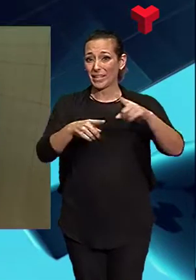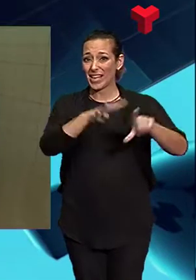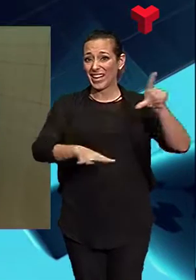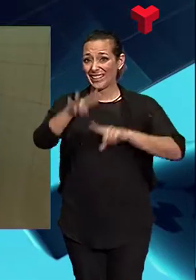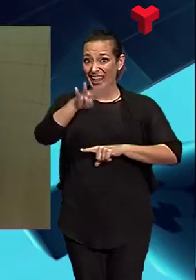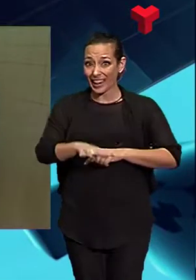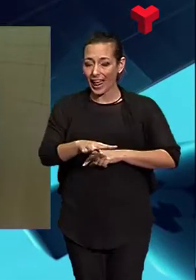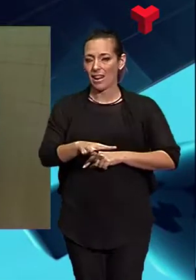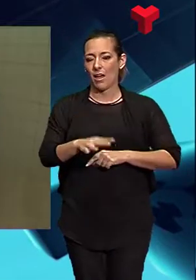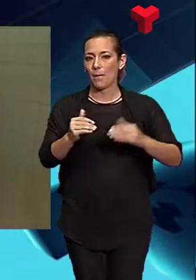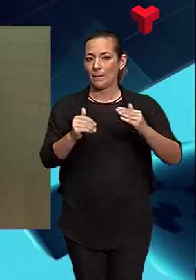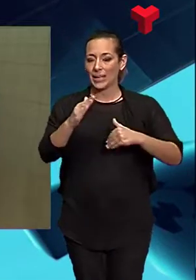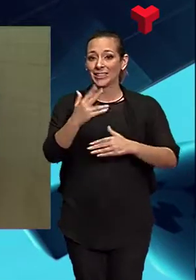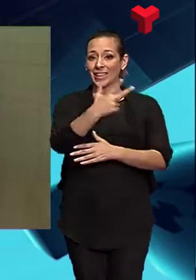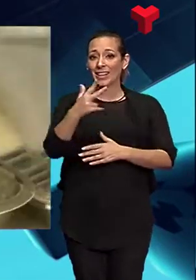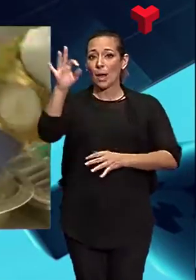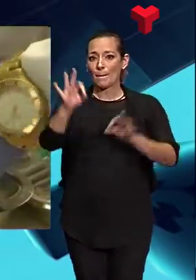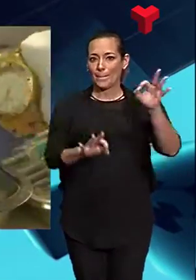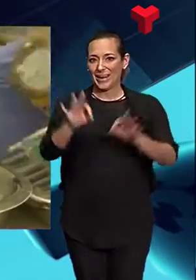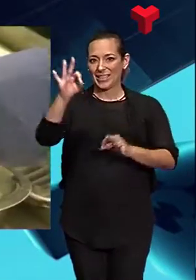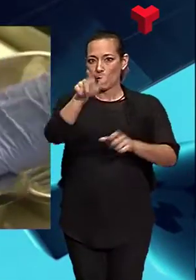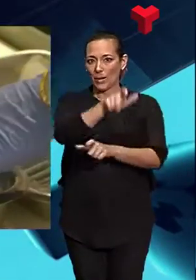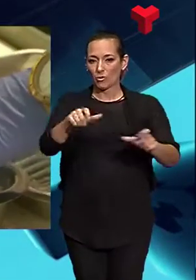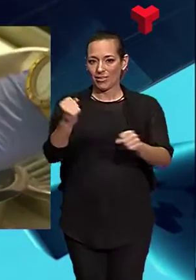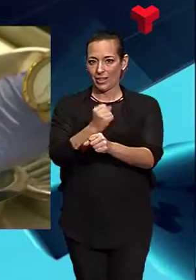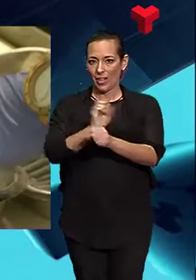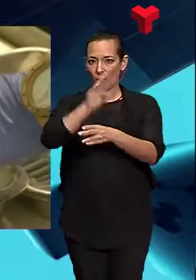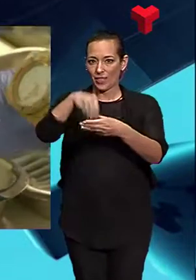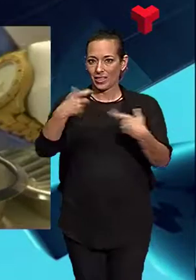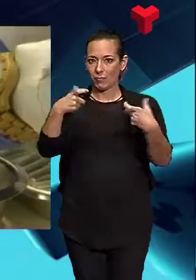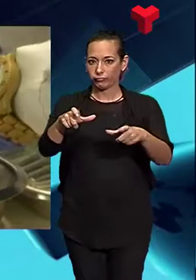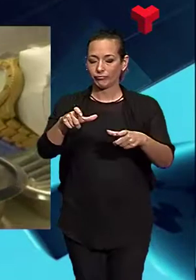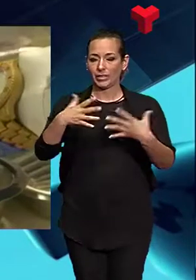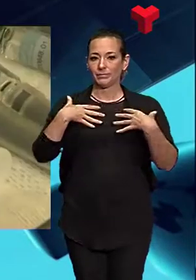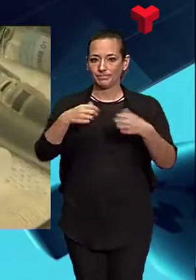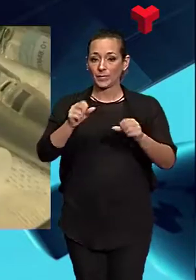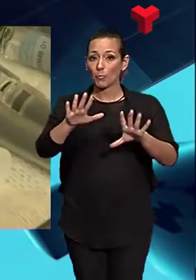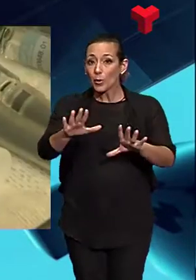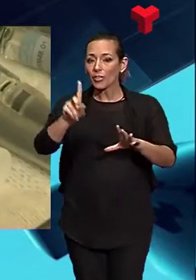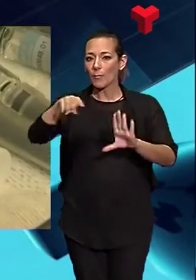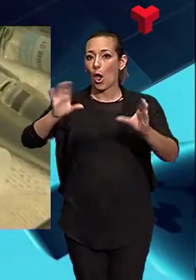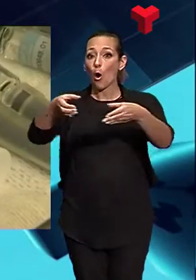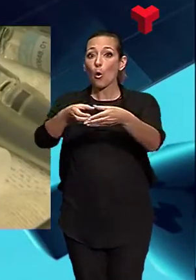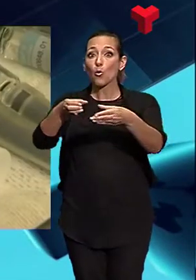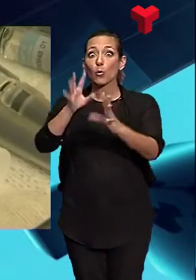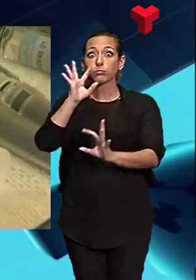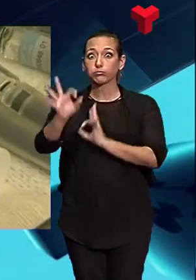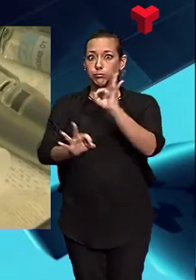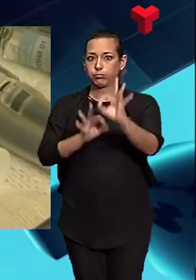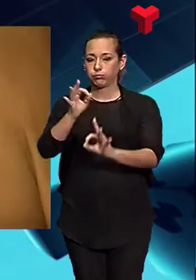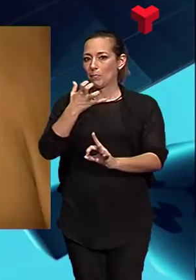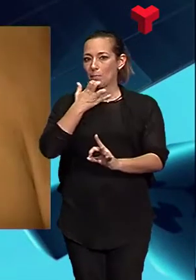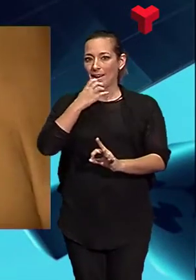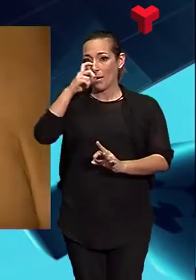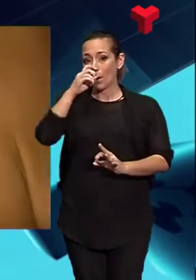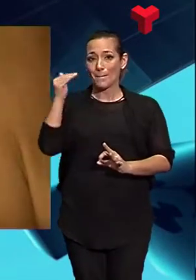% del personal es va vacunar. La campanya, no oblida els anomenats grups de risc. Persones més grans